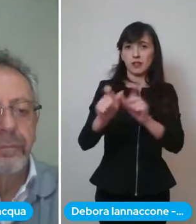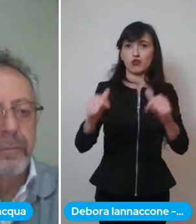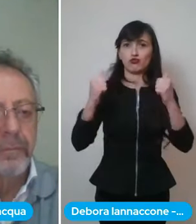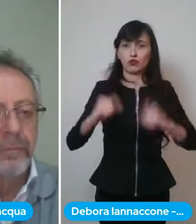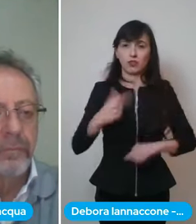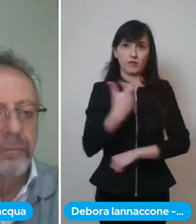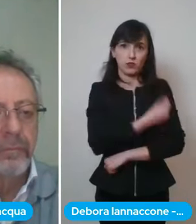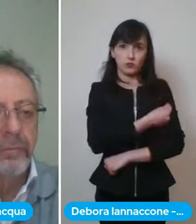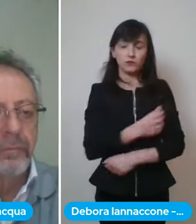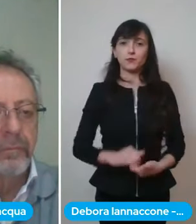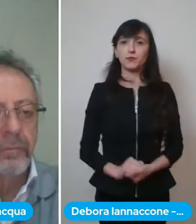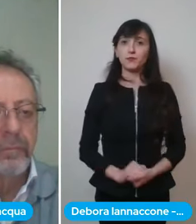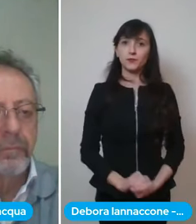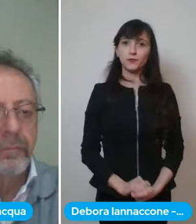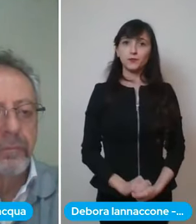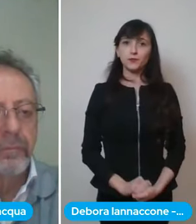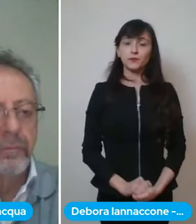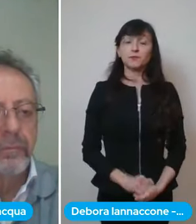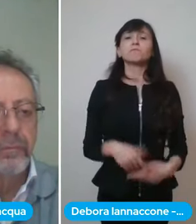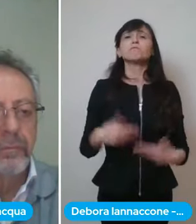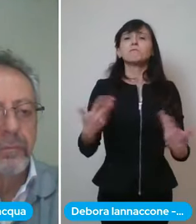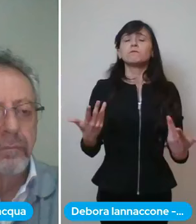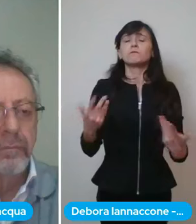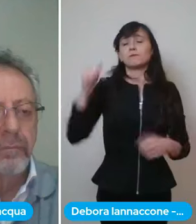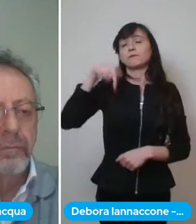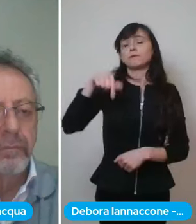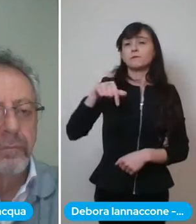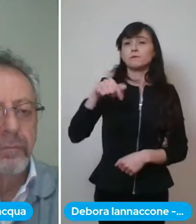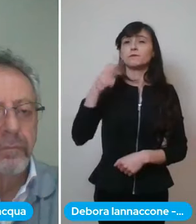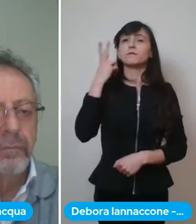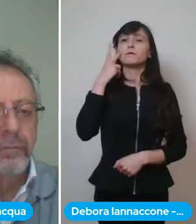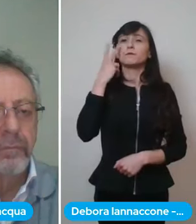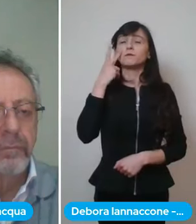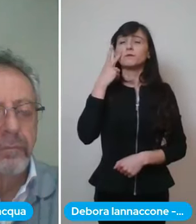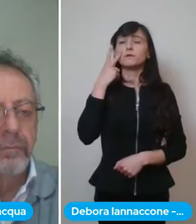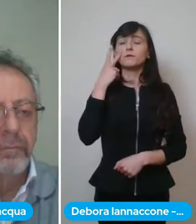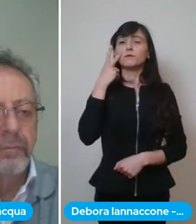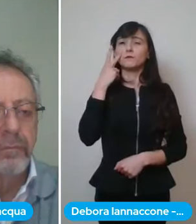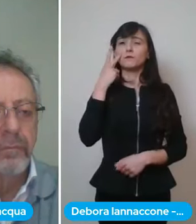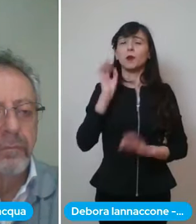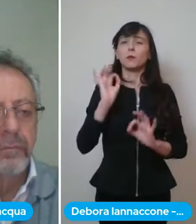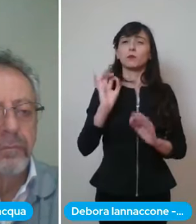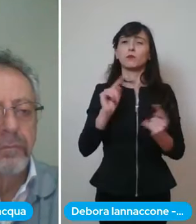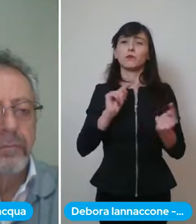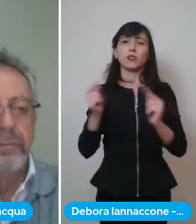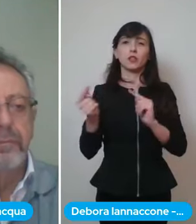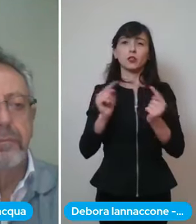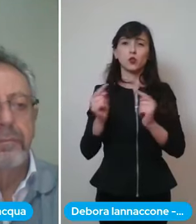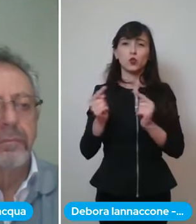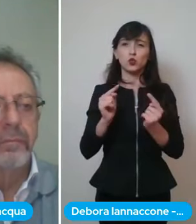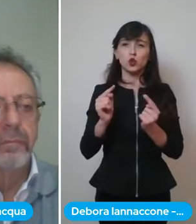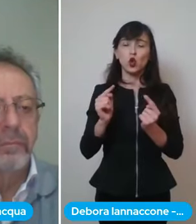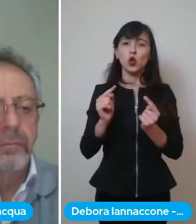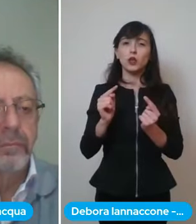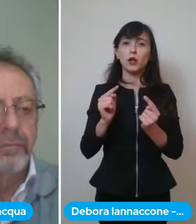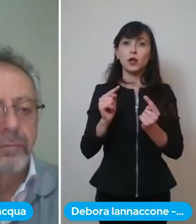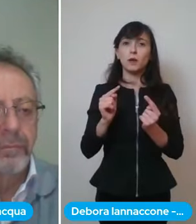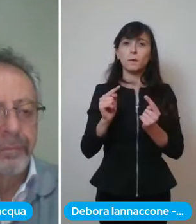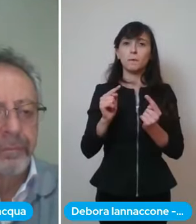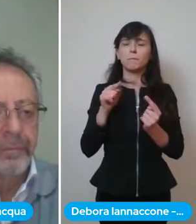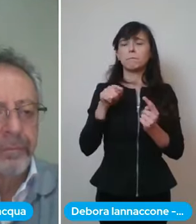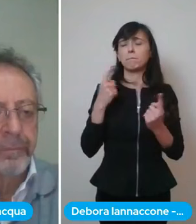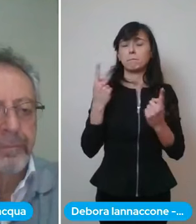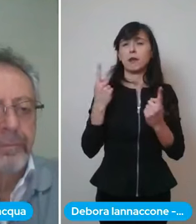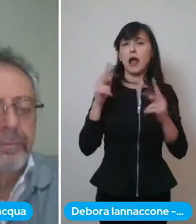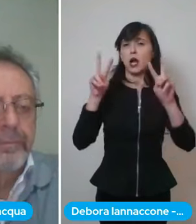adesso insomma ecco entriamo un momento in una discussione che può essere un discorso che può essere anche